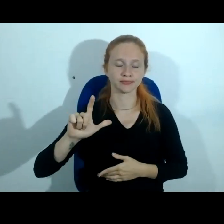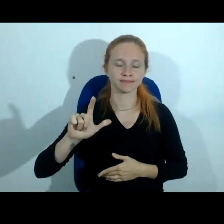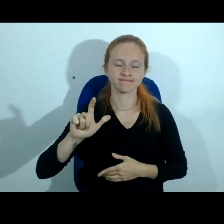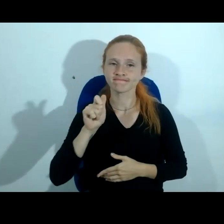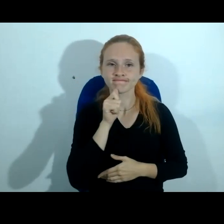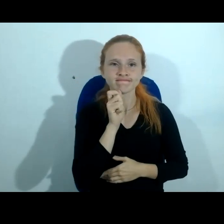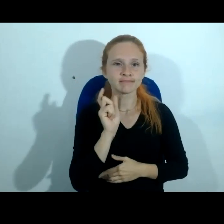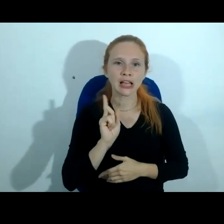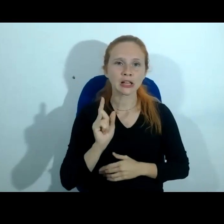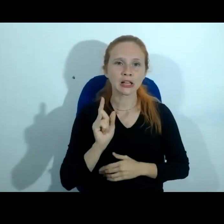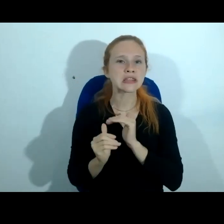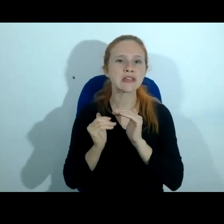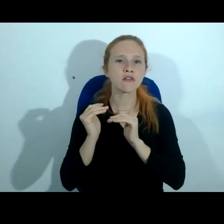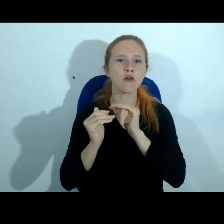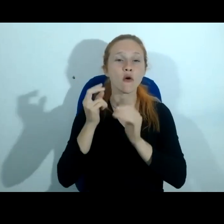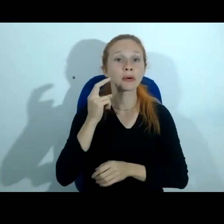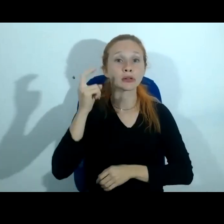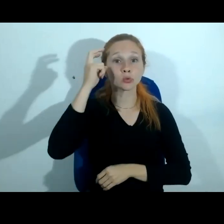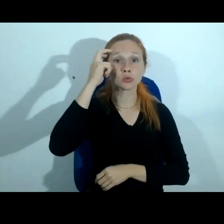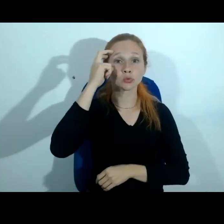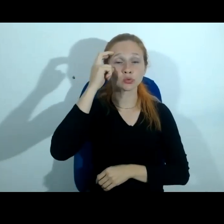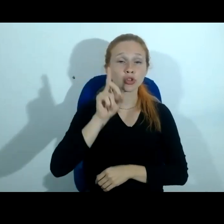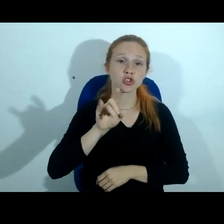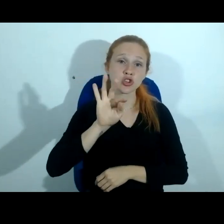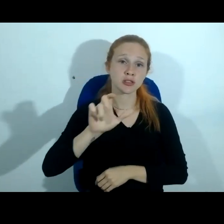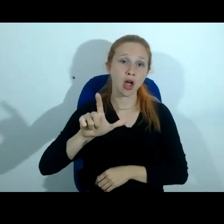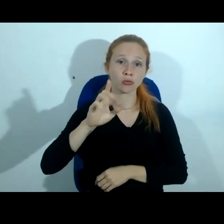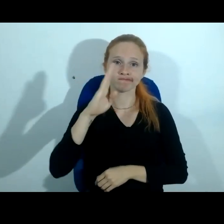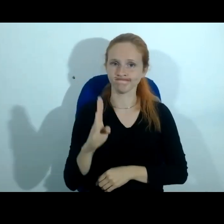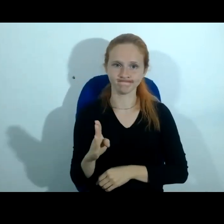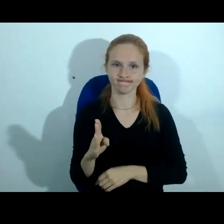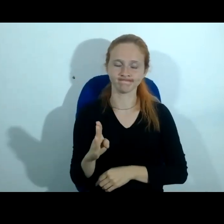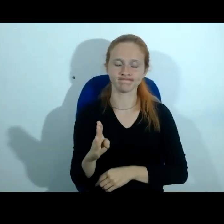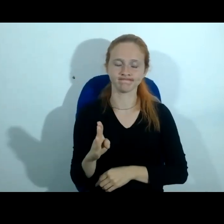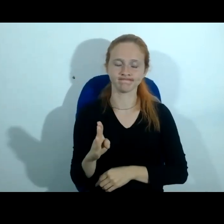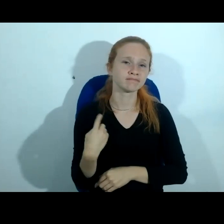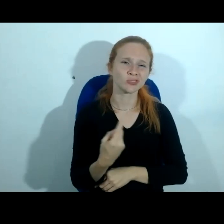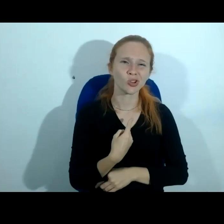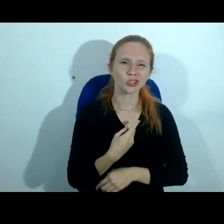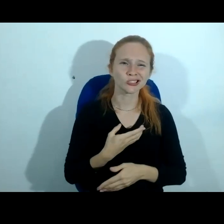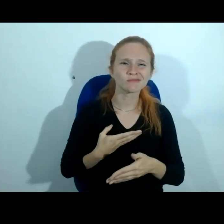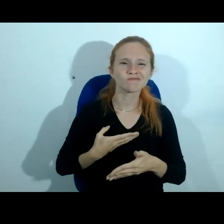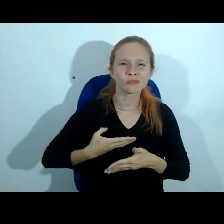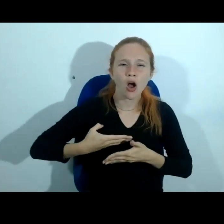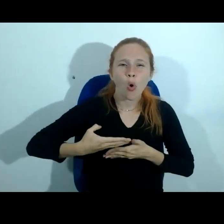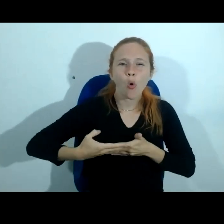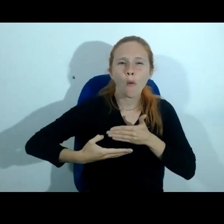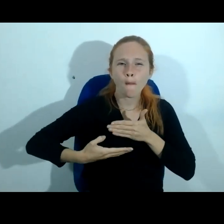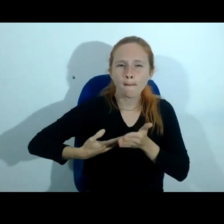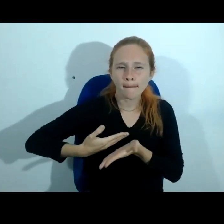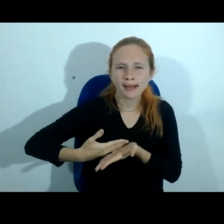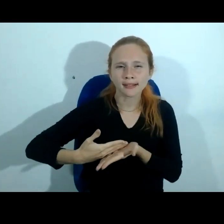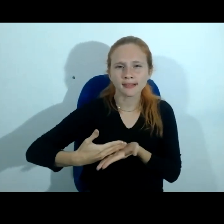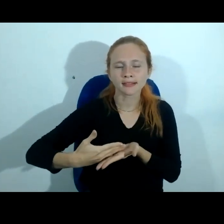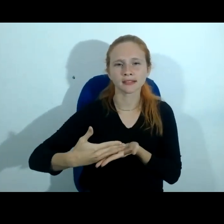desenvolveu a nossa cultura digital no Brasil nós somos muito incipientes não só os órgãos